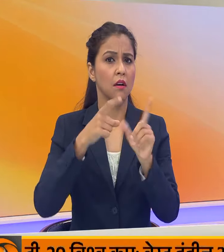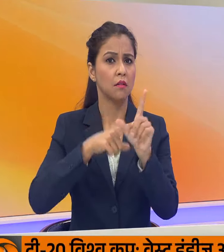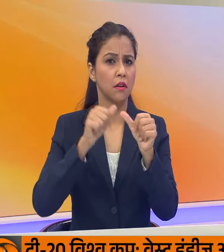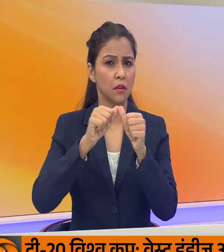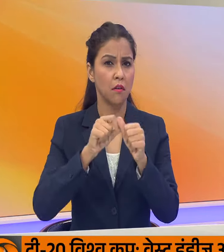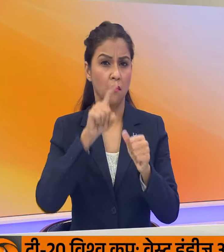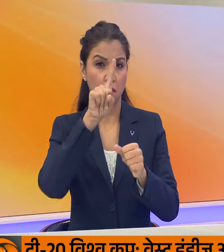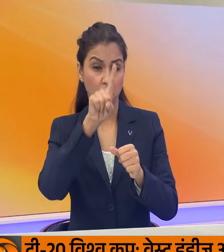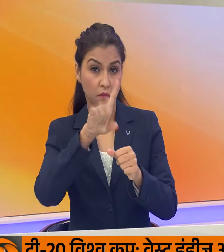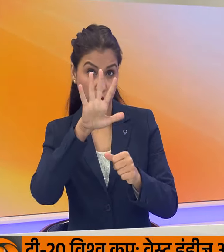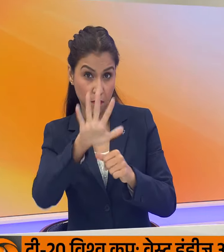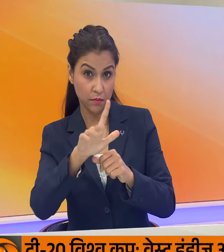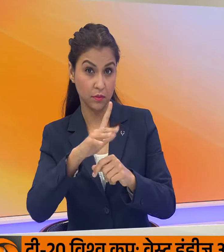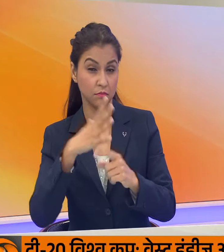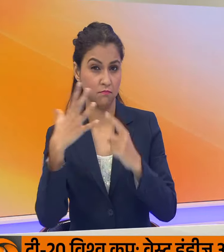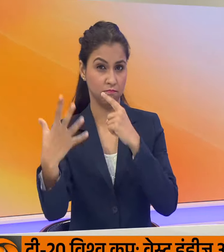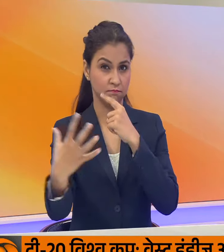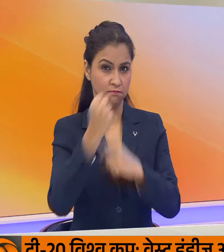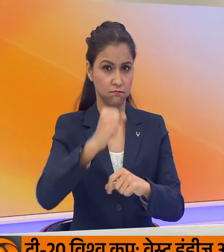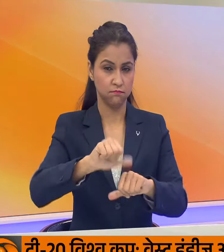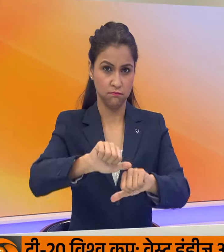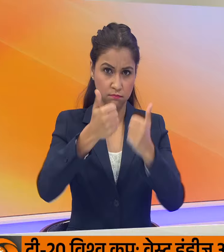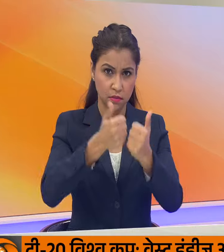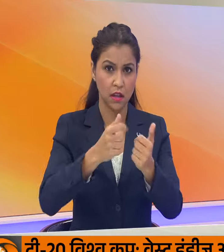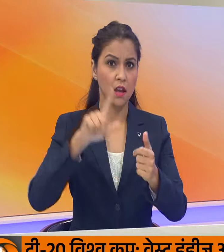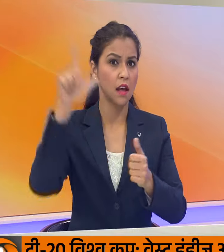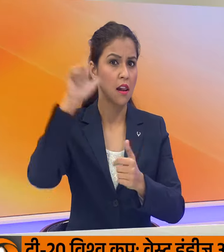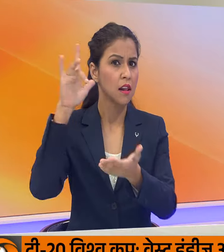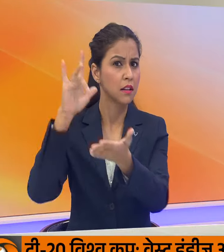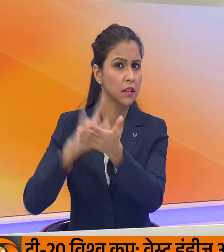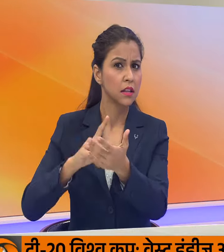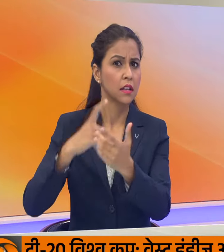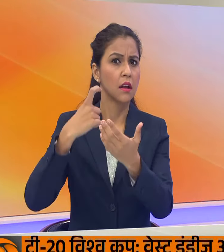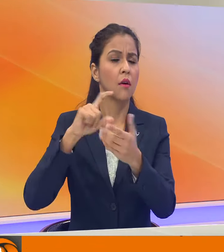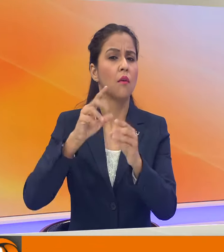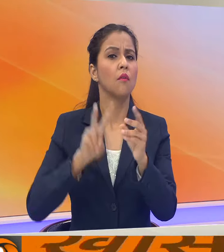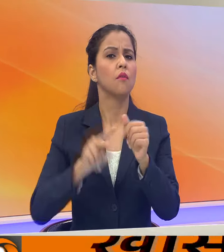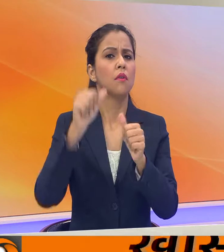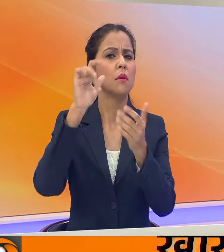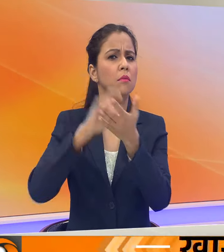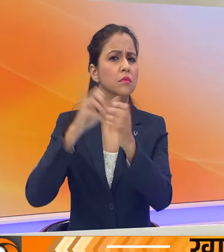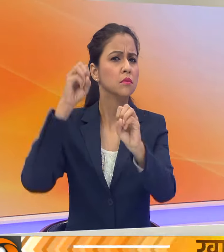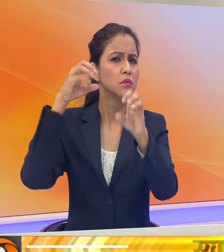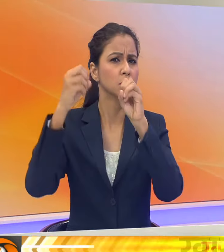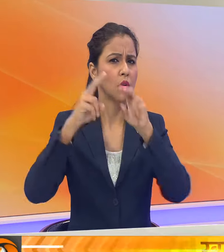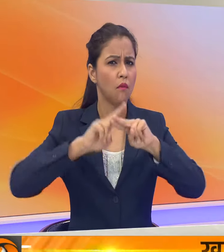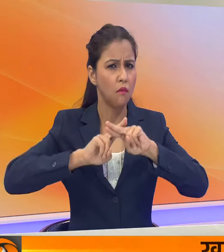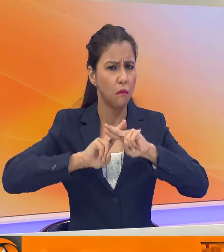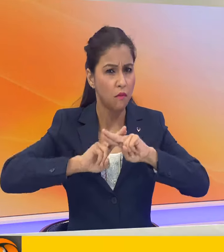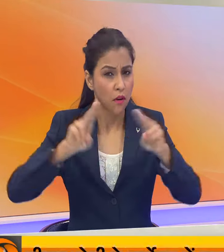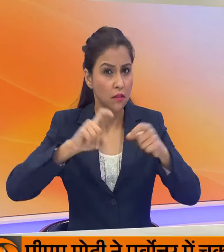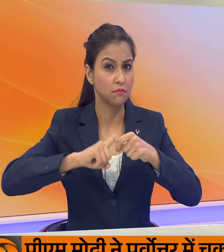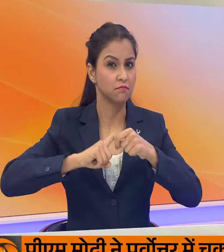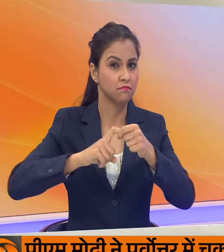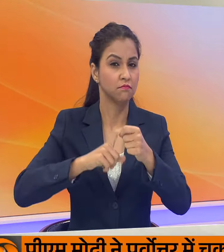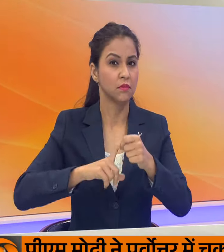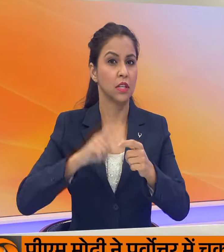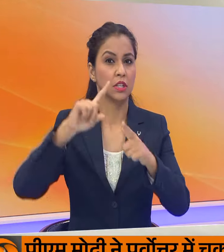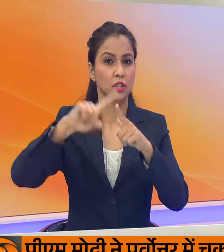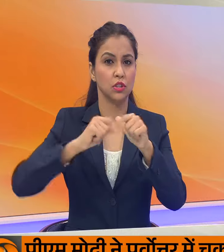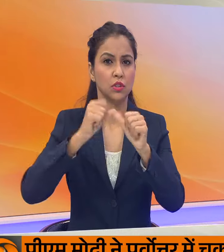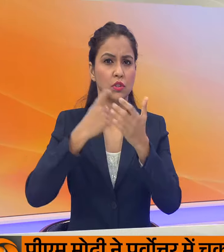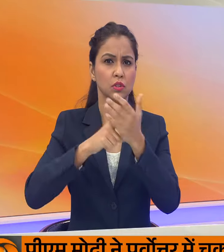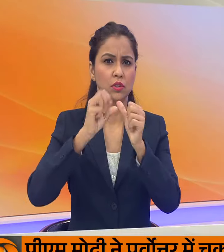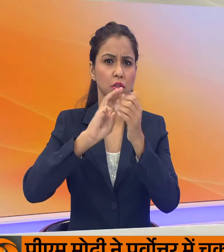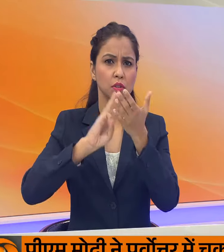चैंपियन्स लीग का खिताब चीत लिया है। लंदन के वेमली स्टेडियम में खेले गए फाइनल में रियाल मेडरिट ने जर्मन क्लब